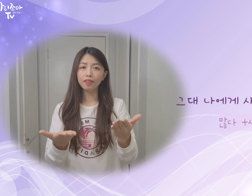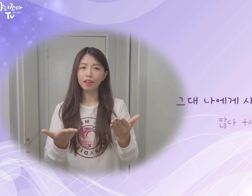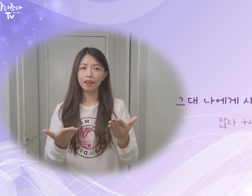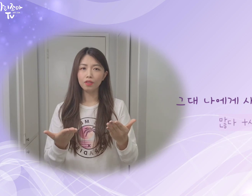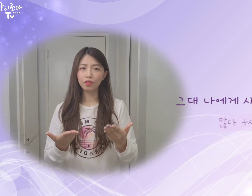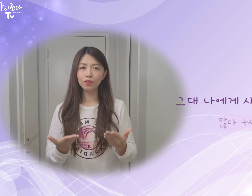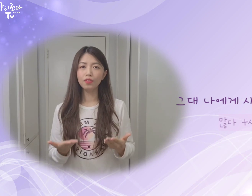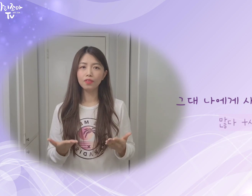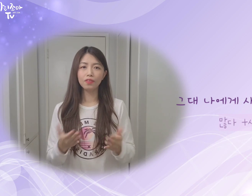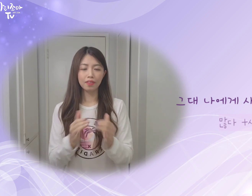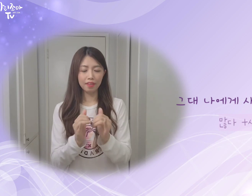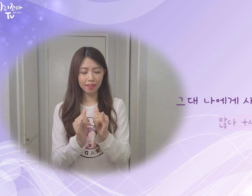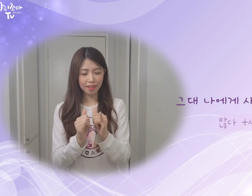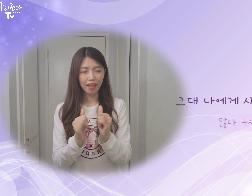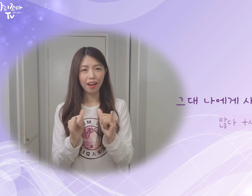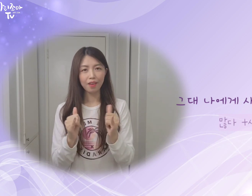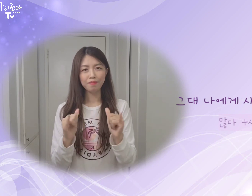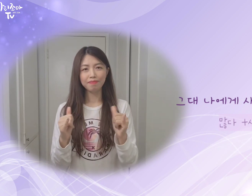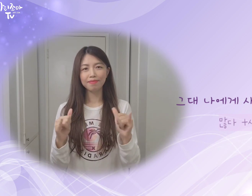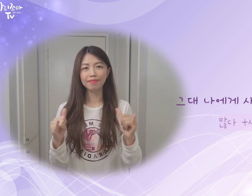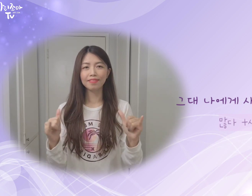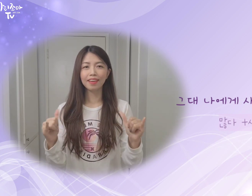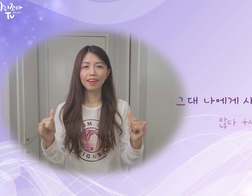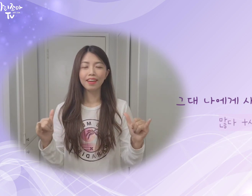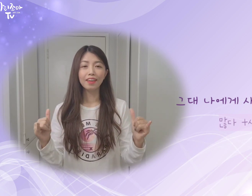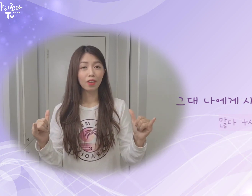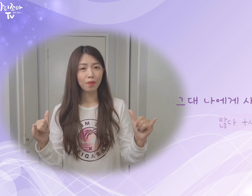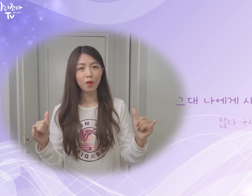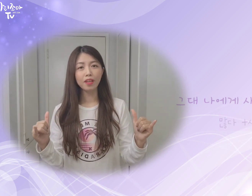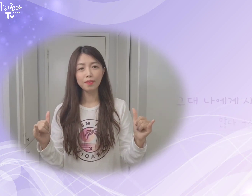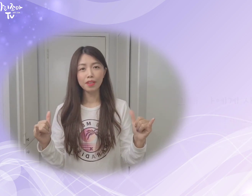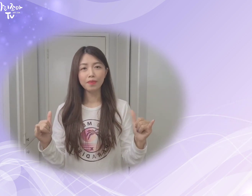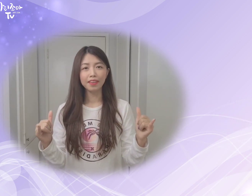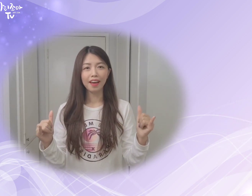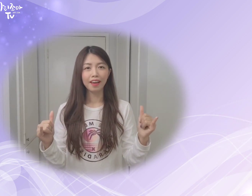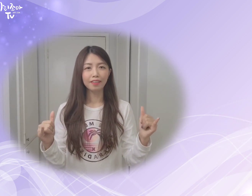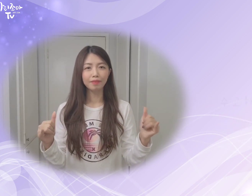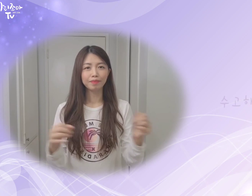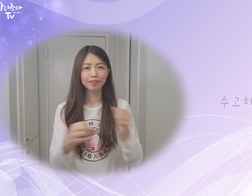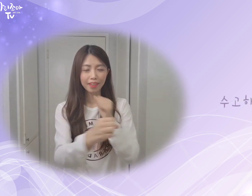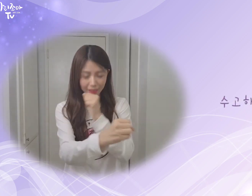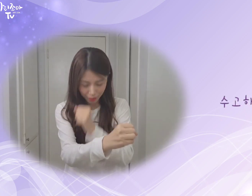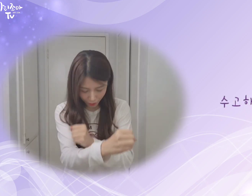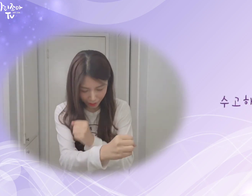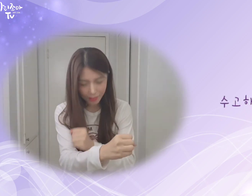건네준. 사랑. 이렇게 표현하시면 됩니다. 수고하셨습니다.